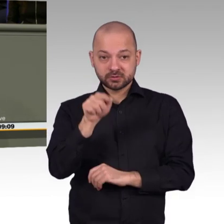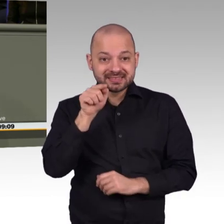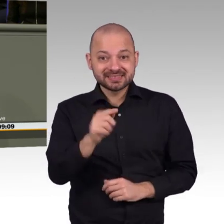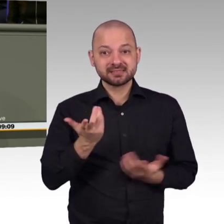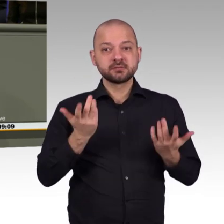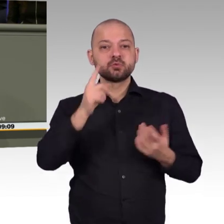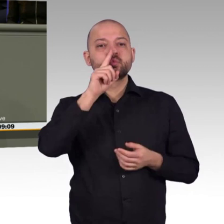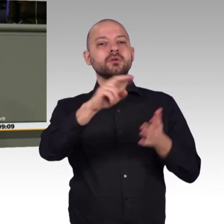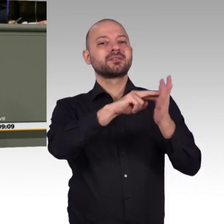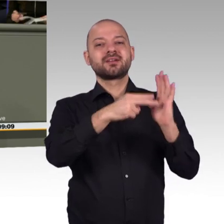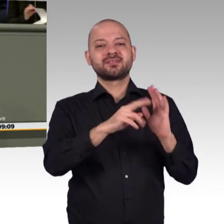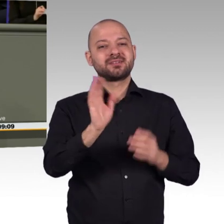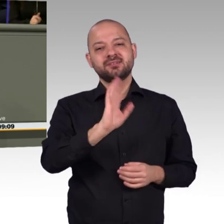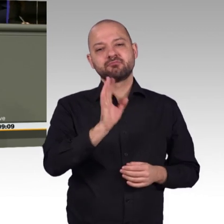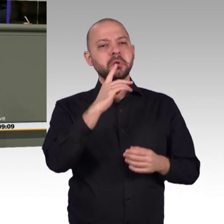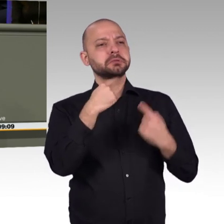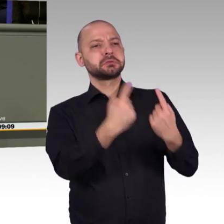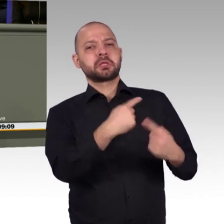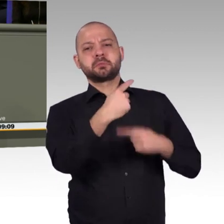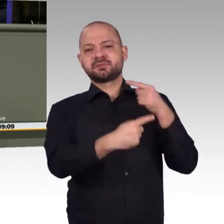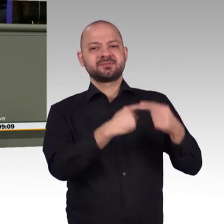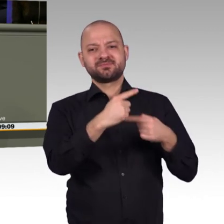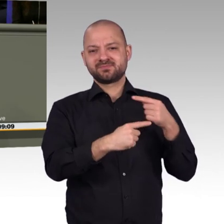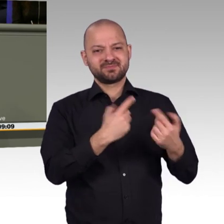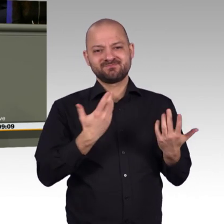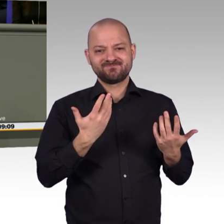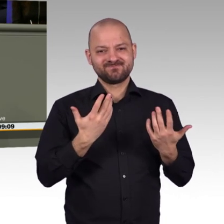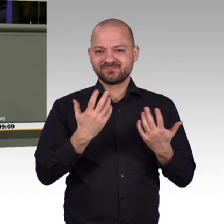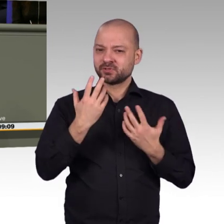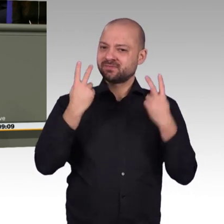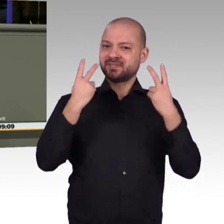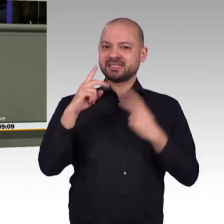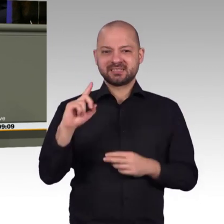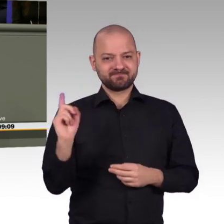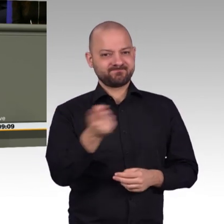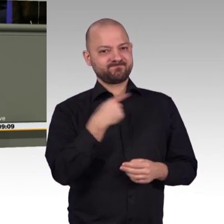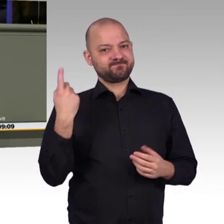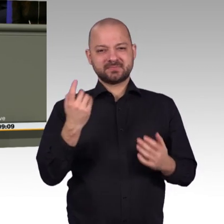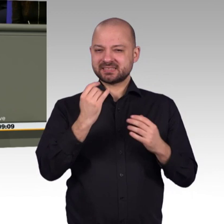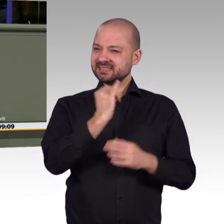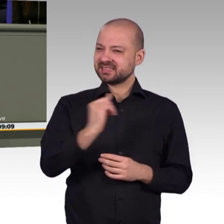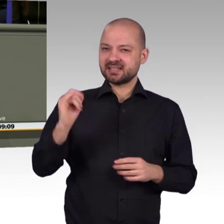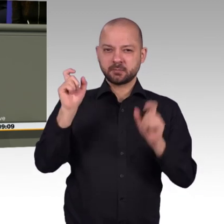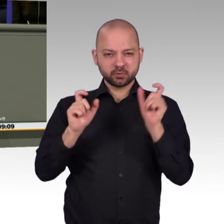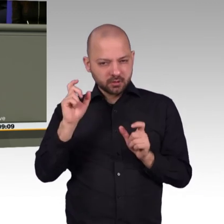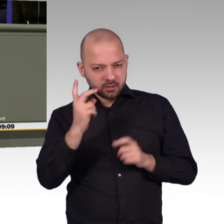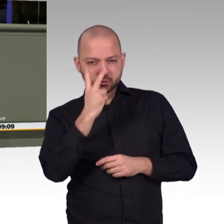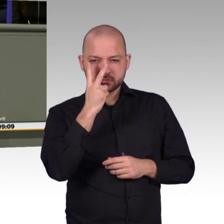wenn wir vielleicht in unserer Kultur nicht in Jahrhunderten denken, in der tatsächlichen Umsetzung, wie das andere Nationen machen,